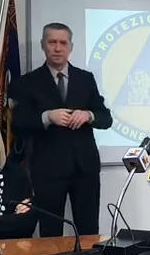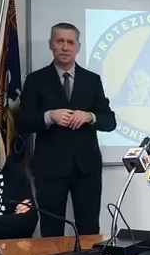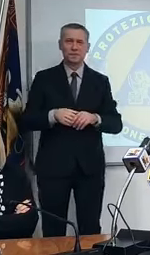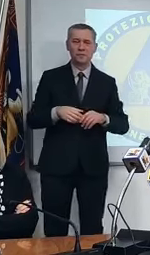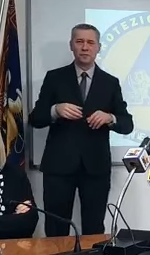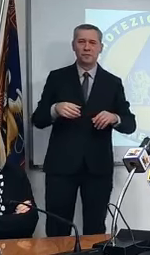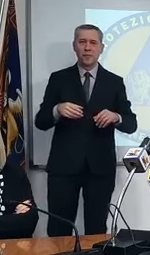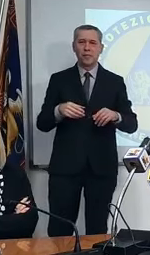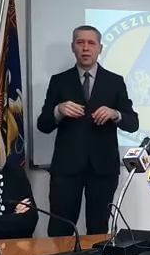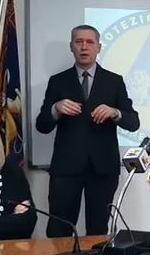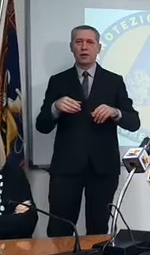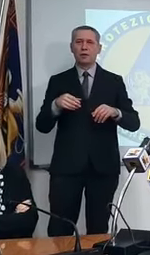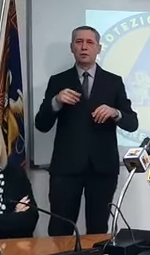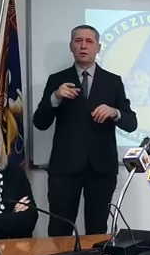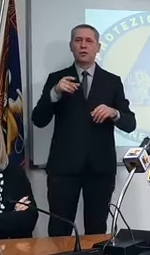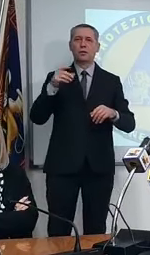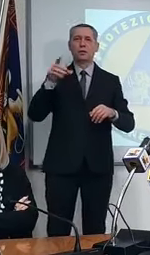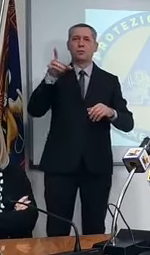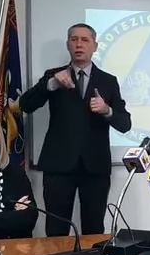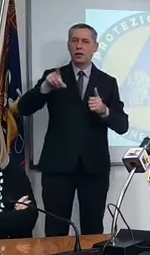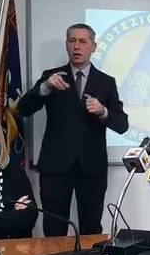Pittarello e Bonet